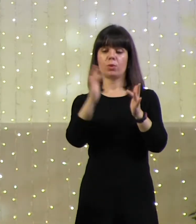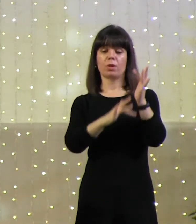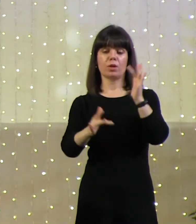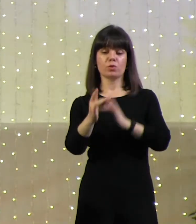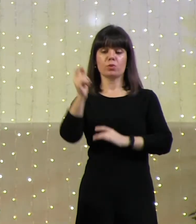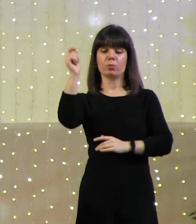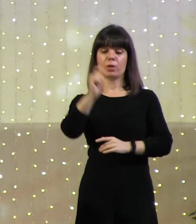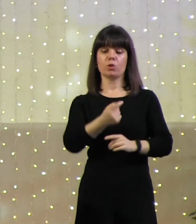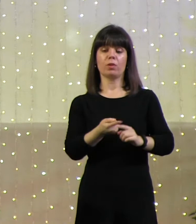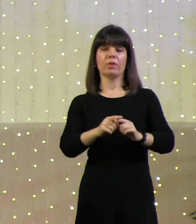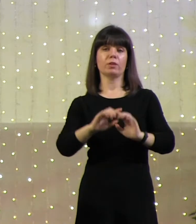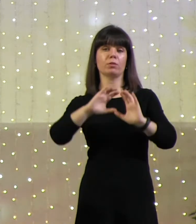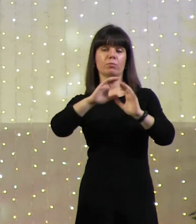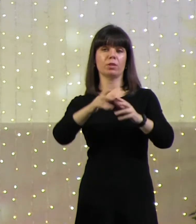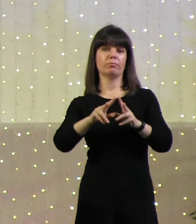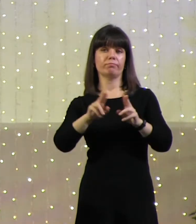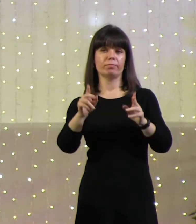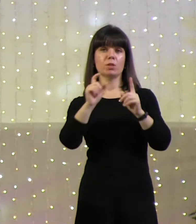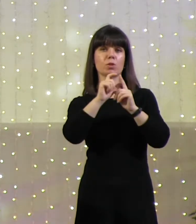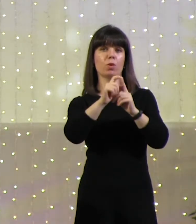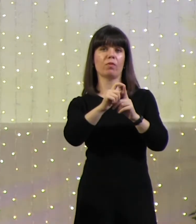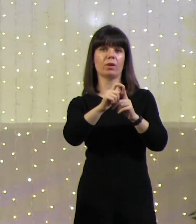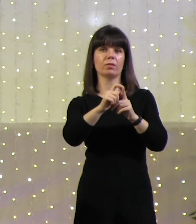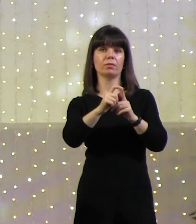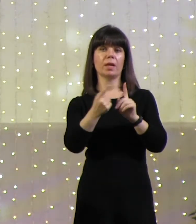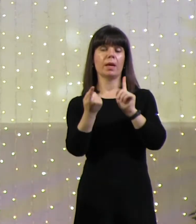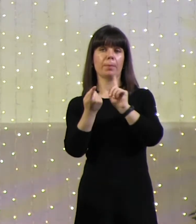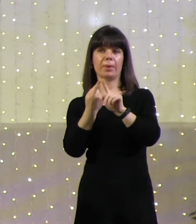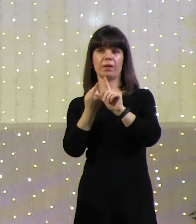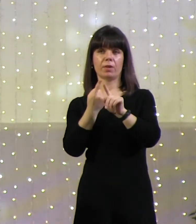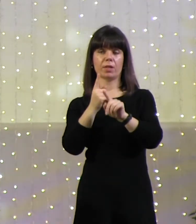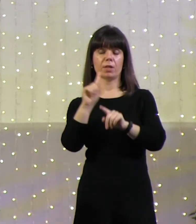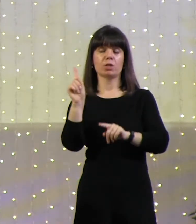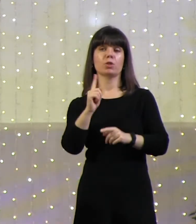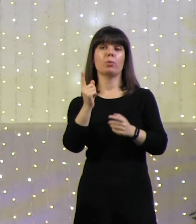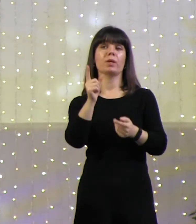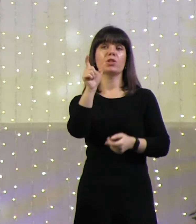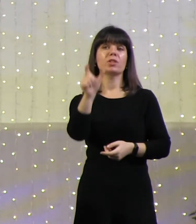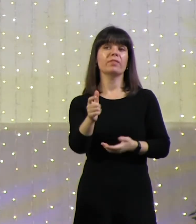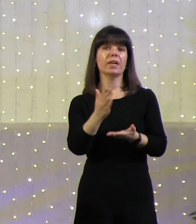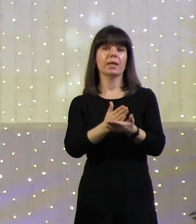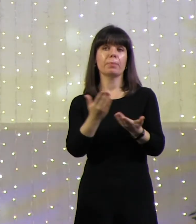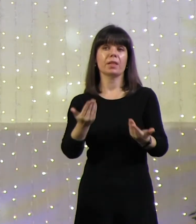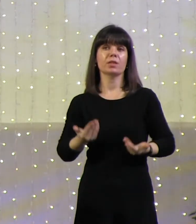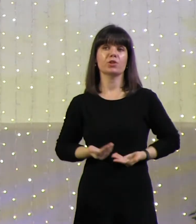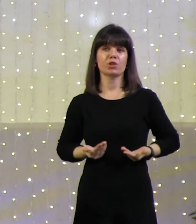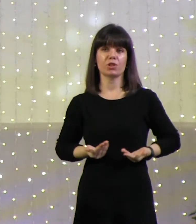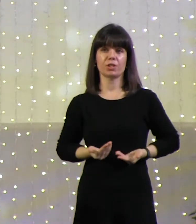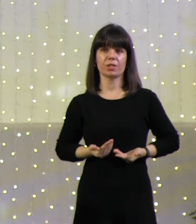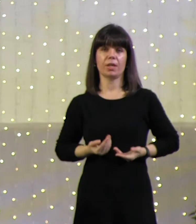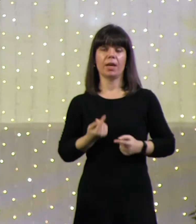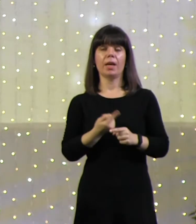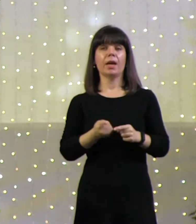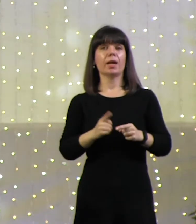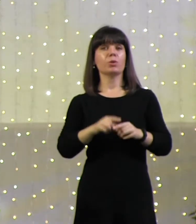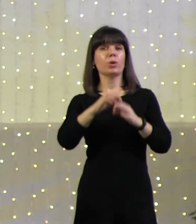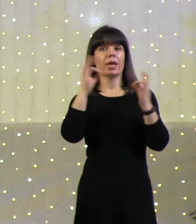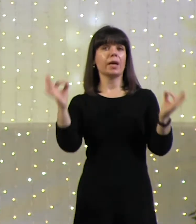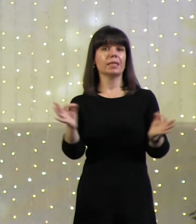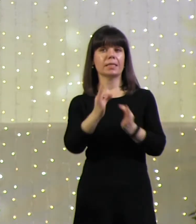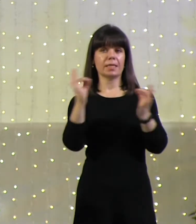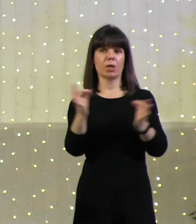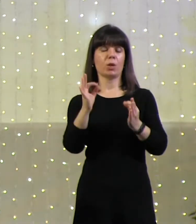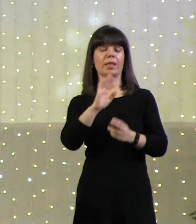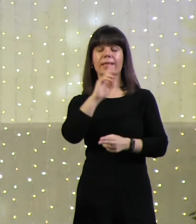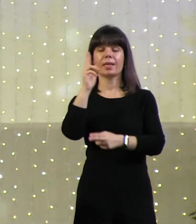мир как Слово? Первое, чтобы человек имел жизнь, которая никогда, никогда